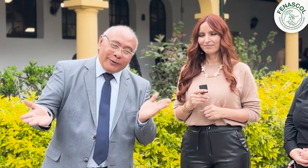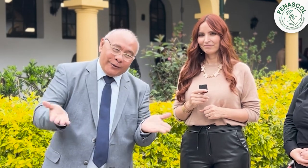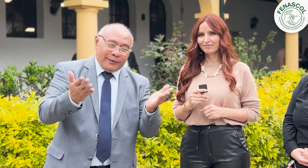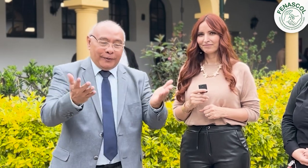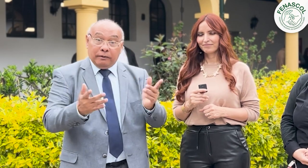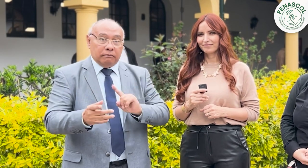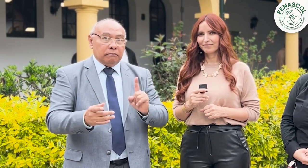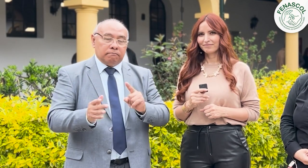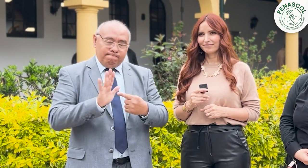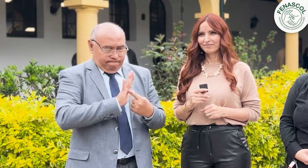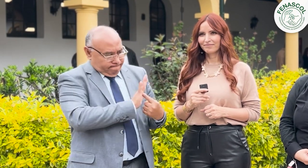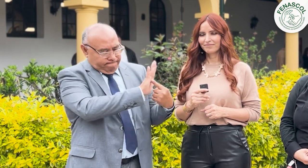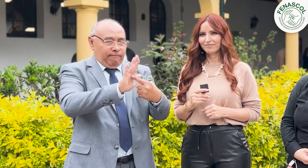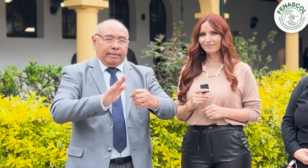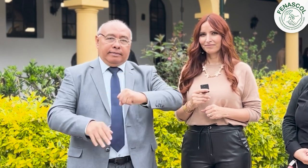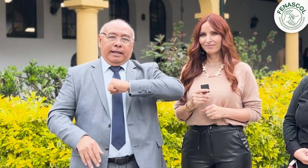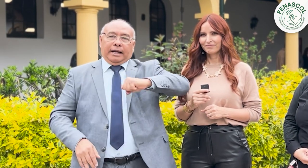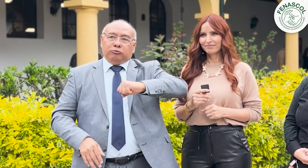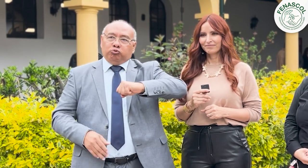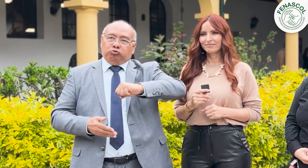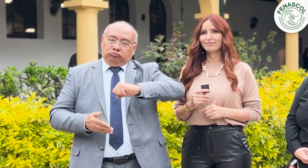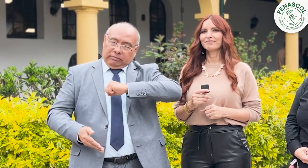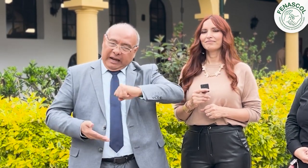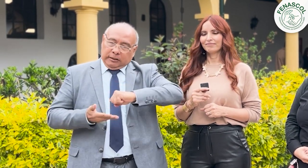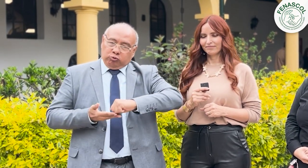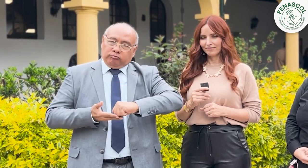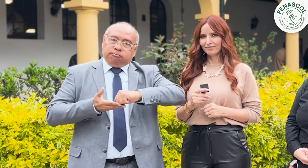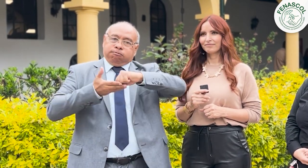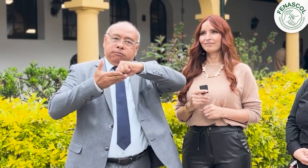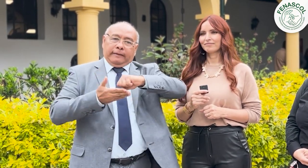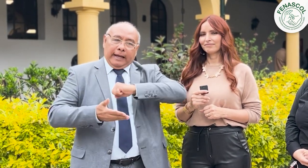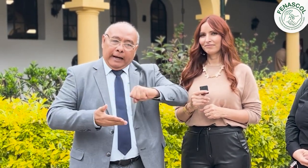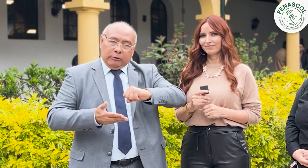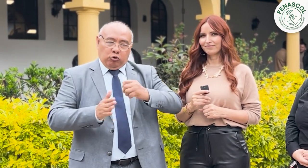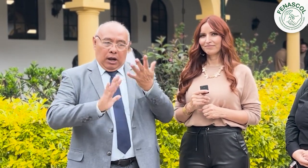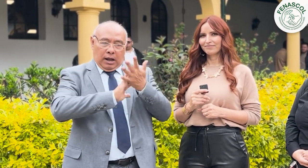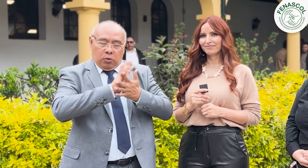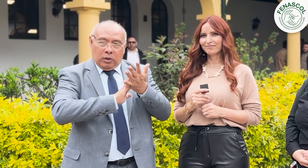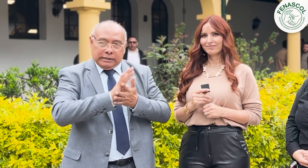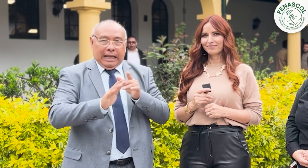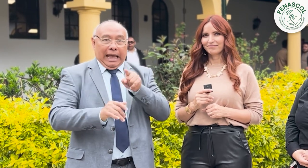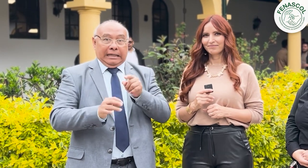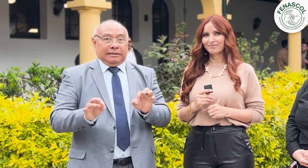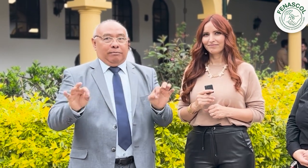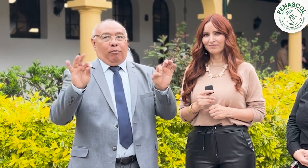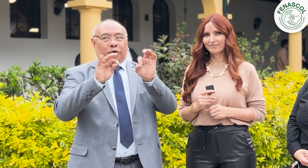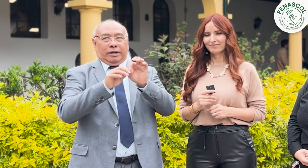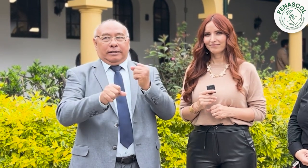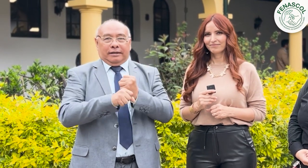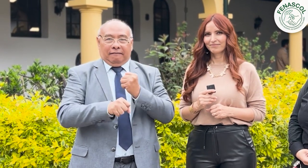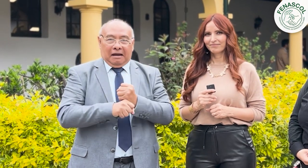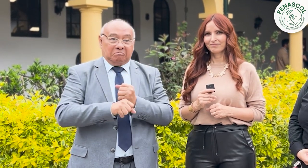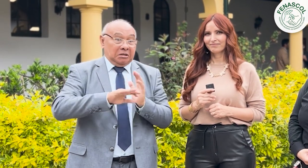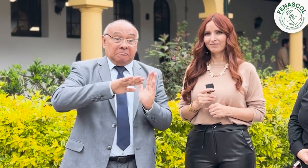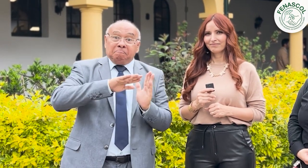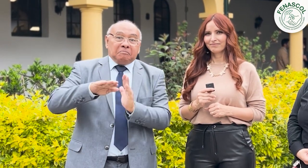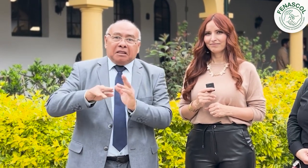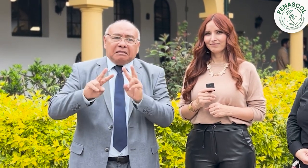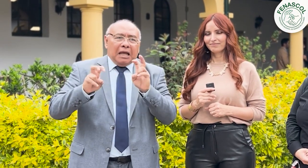sino una oportunidad para visibilizar y reivindicar el derecho a la lengua de señas, lo que es un trabajo de gran relevancia. Por